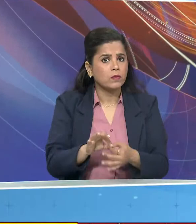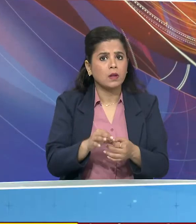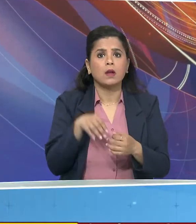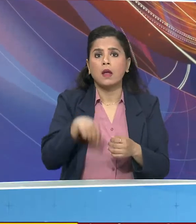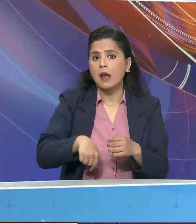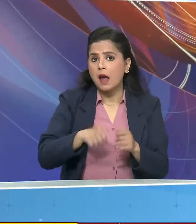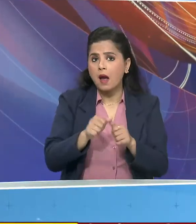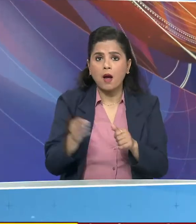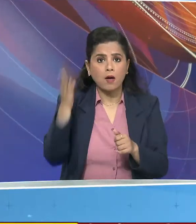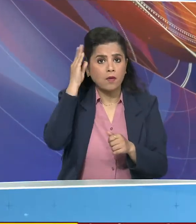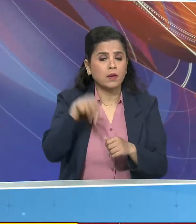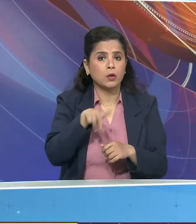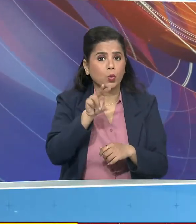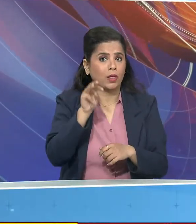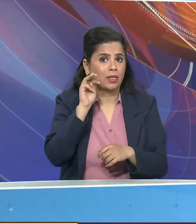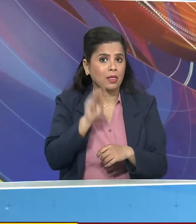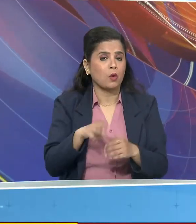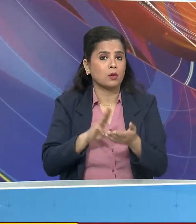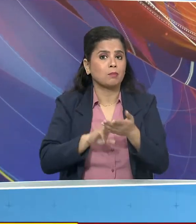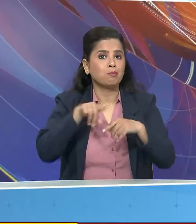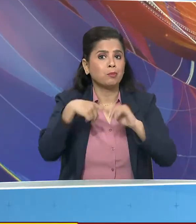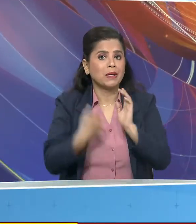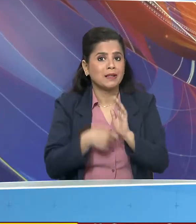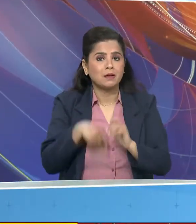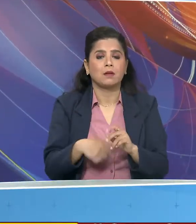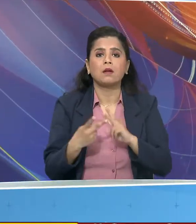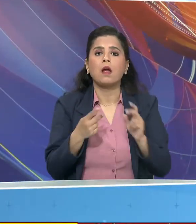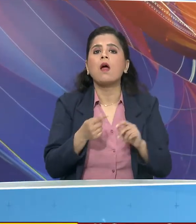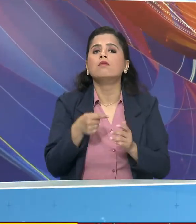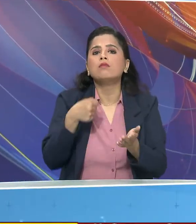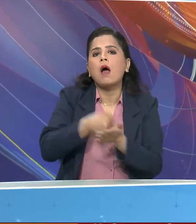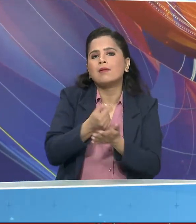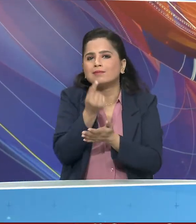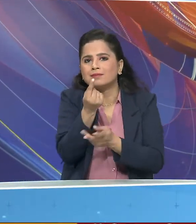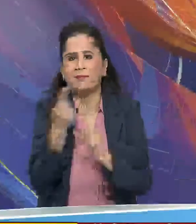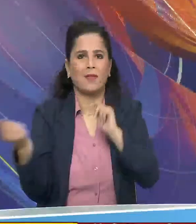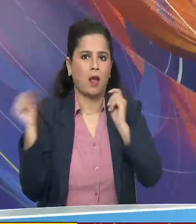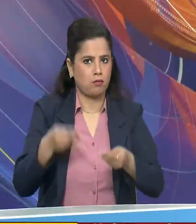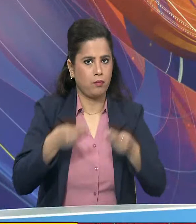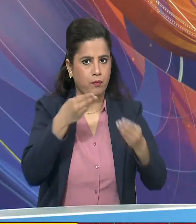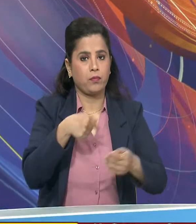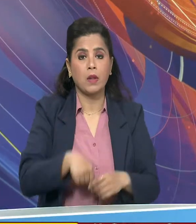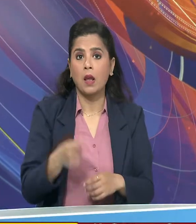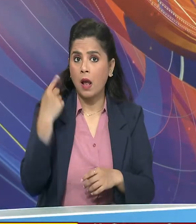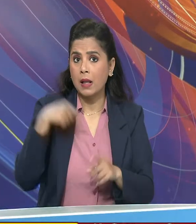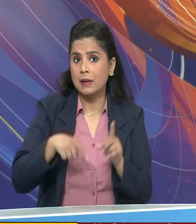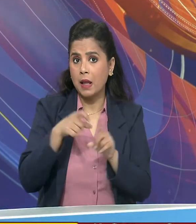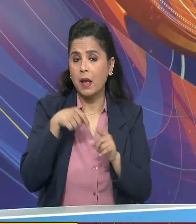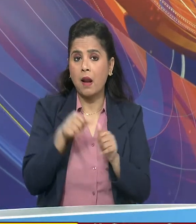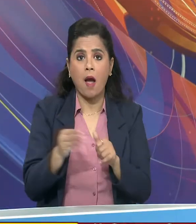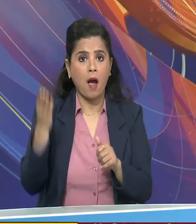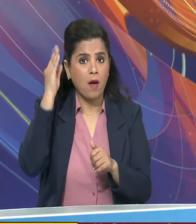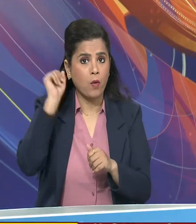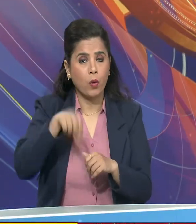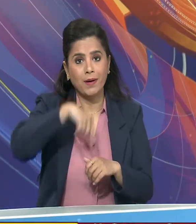20,000 में ट्रिक टन गेहूं किया पोड़ती की गोशना की कर नहीं दिल्ली में हुई अफगानस्तान पर भारत मध्य ऐश्या स्यायूक्त